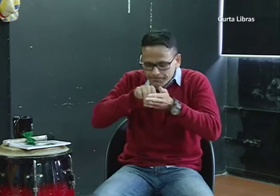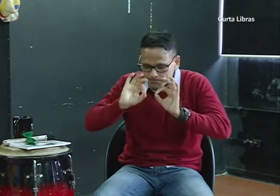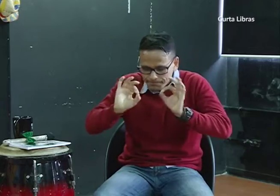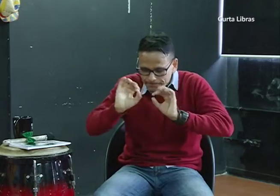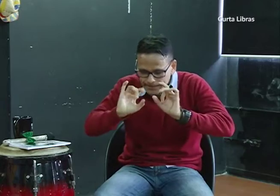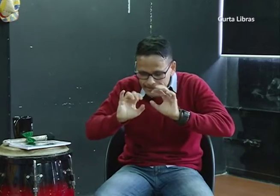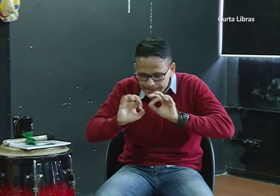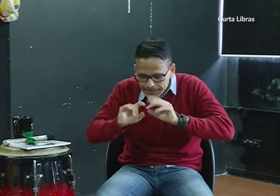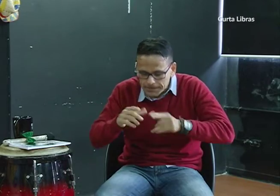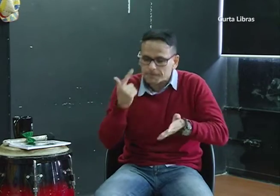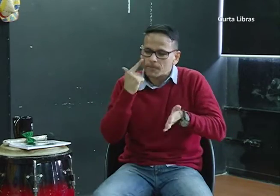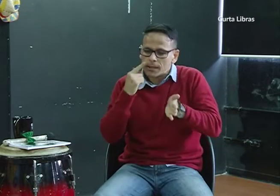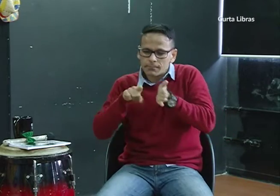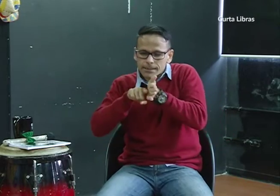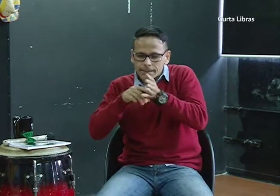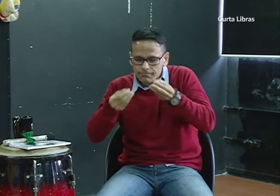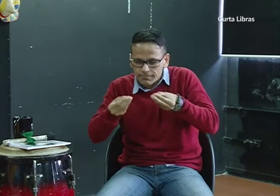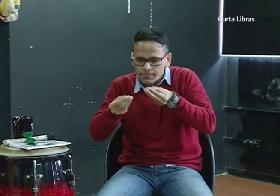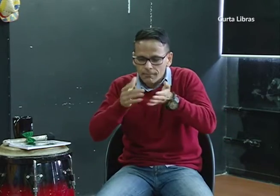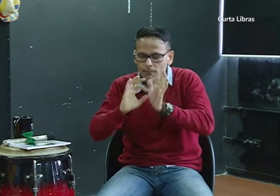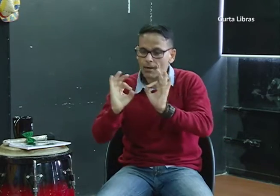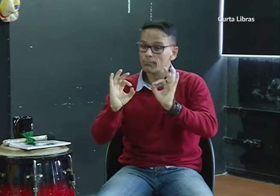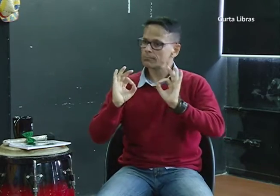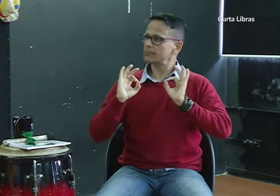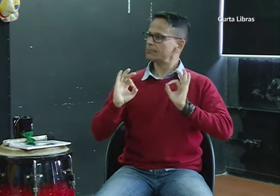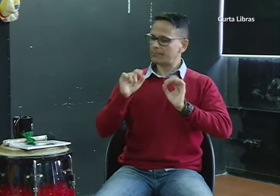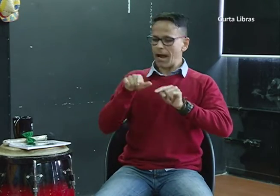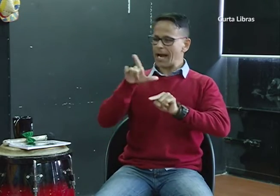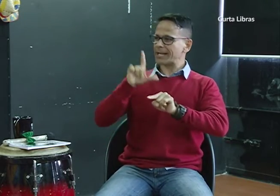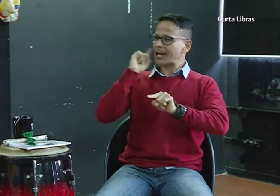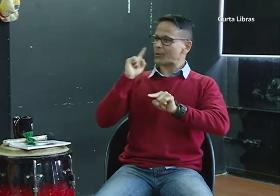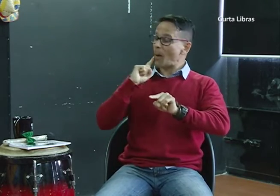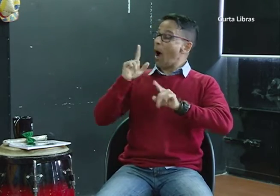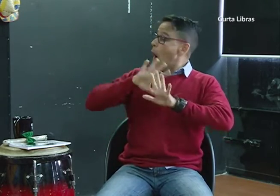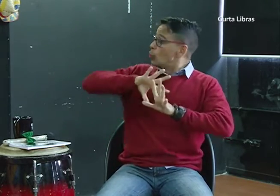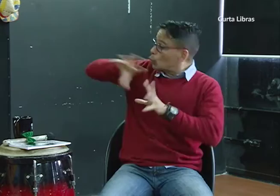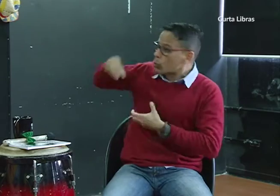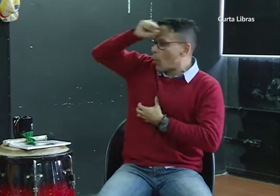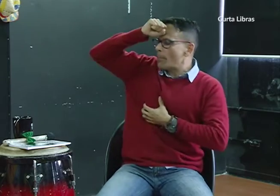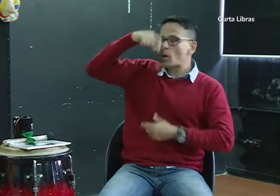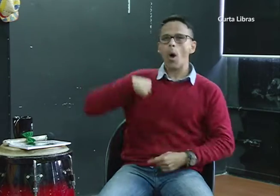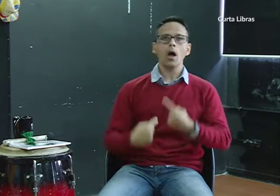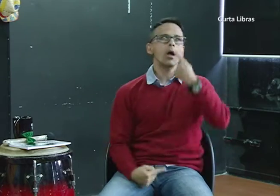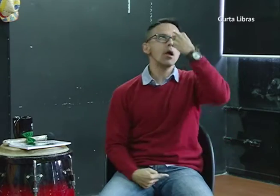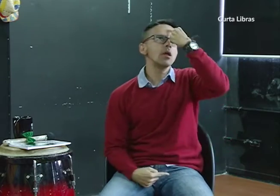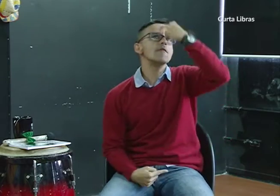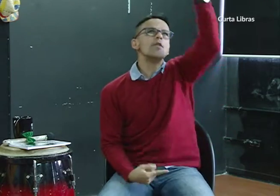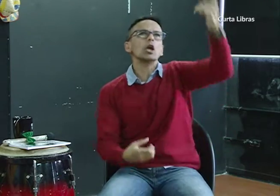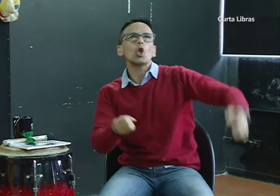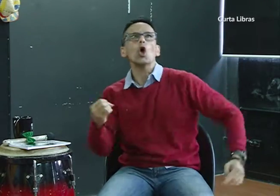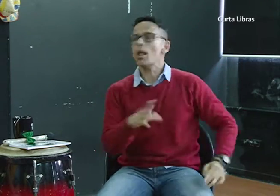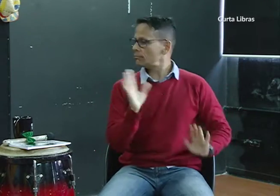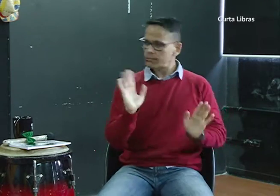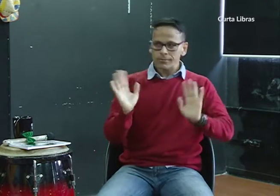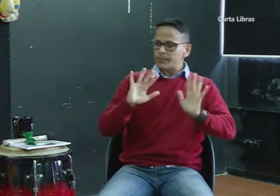Nada foi inventado. Na verdade, a comunidade surda me inspirou a criar esses trabalhos.